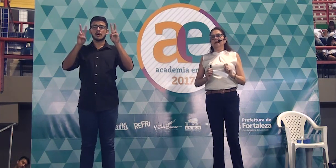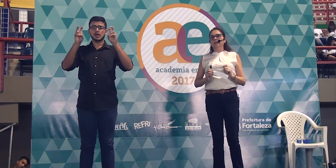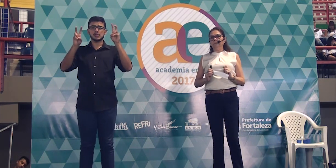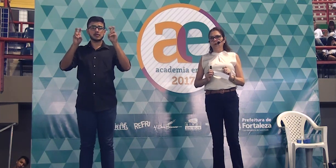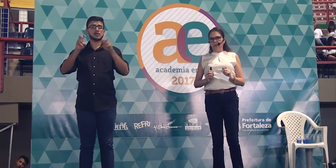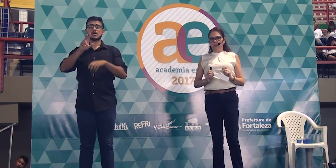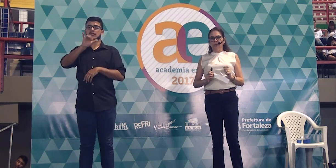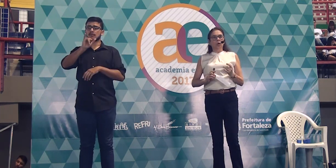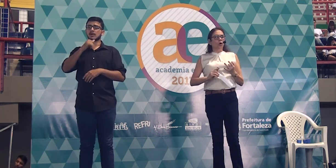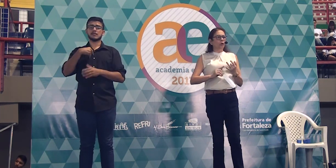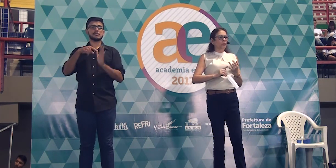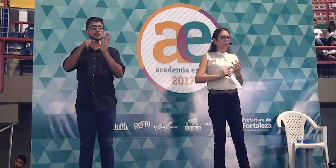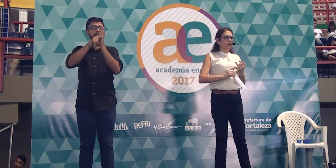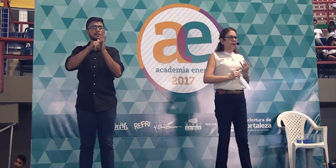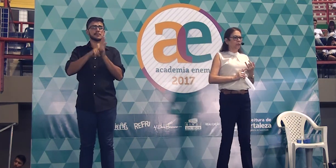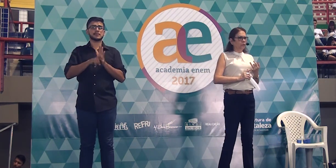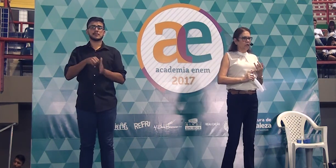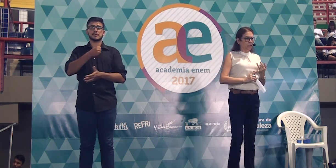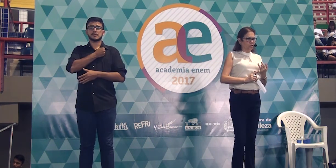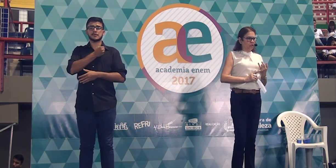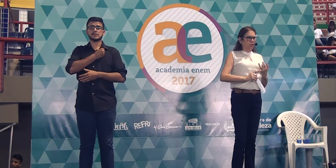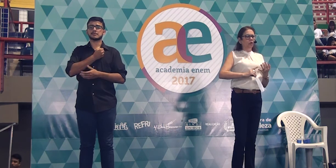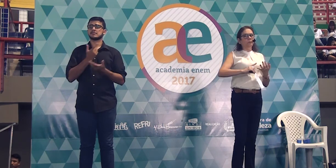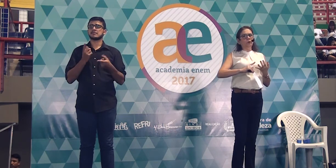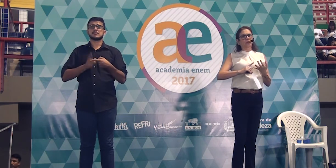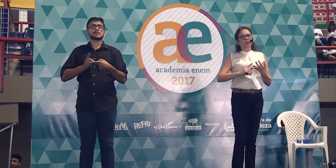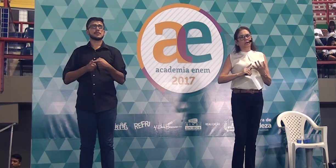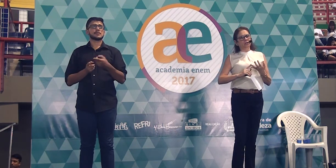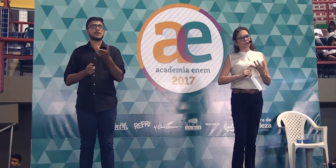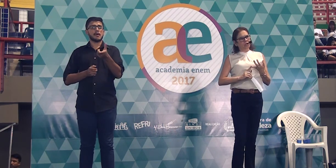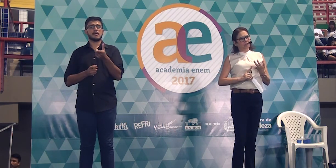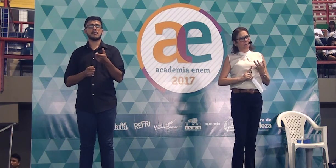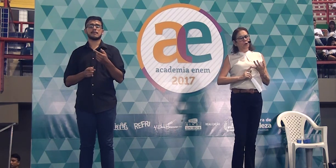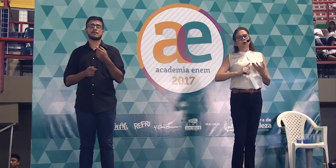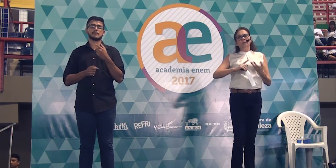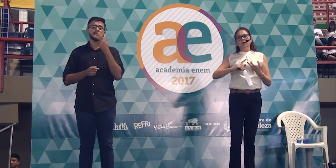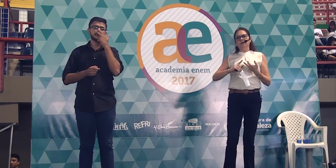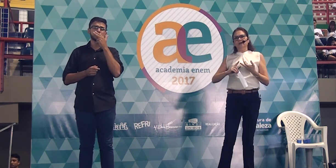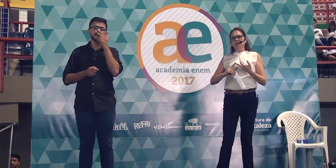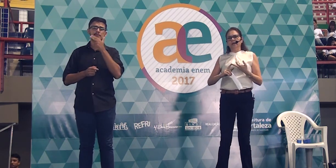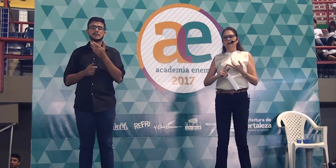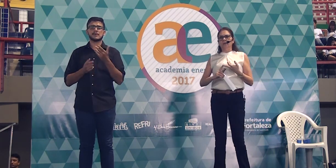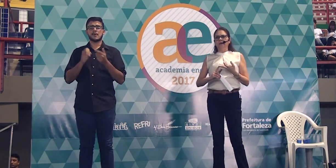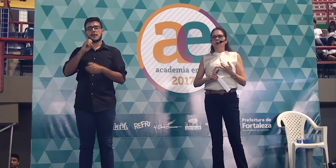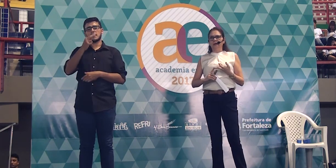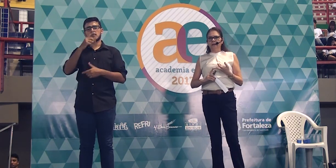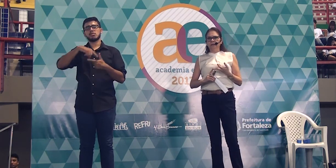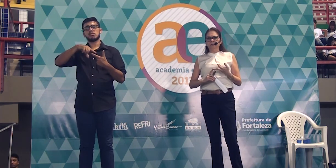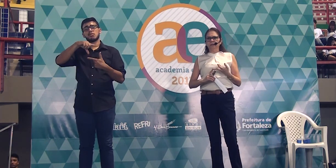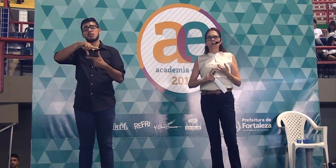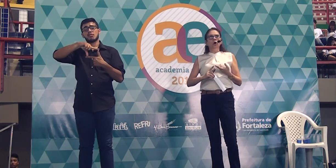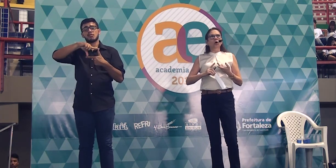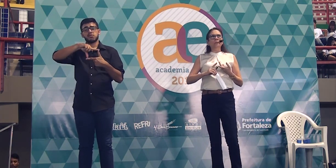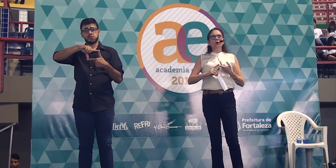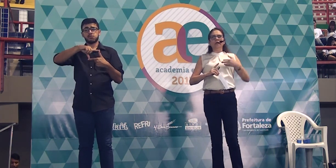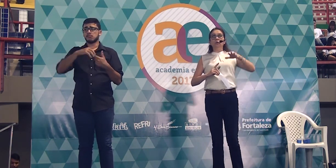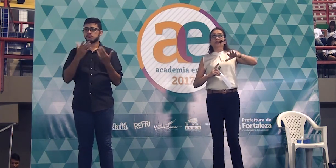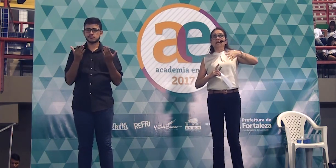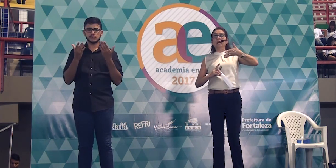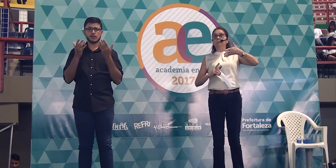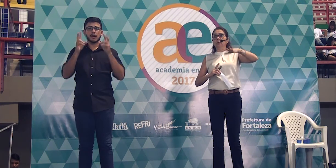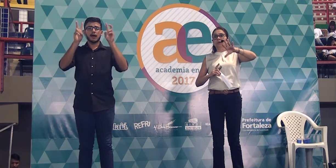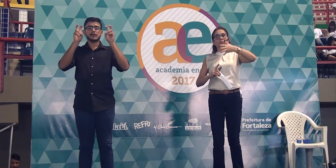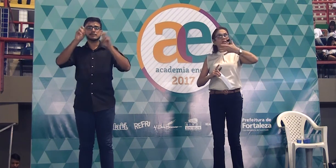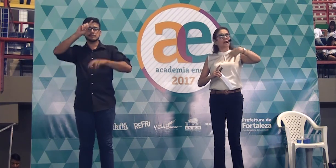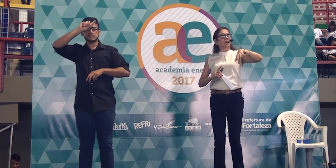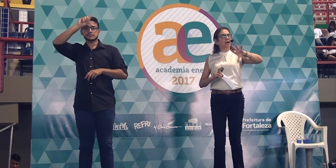você perder ponto. Ou porque é redundante, ou porque é clichê, ou porque vai gerar uma incoerência, ou porque